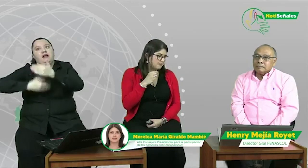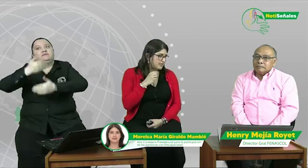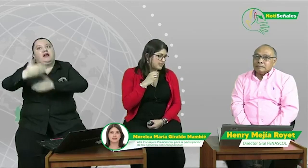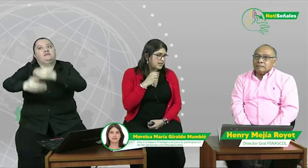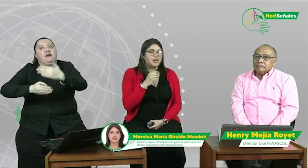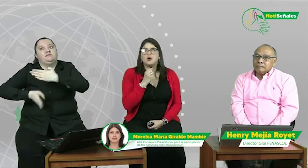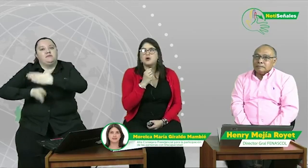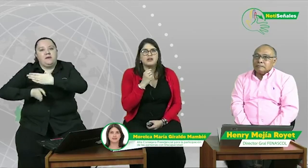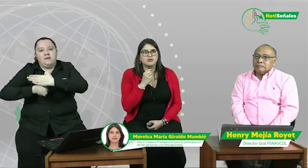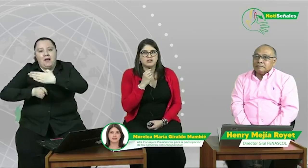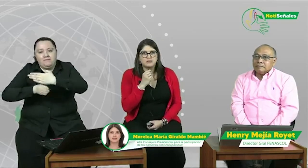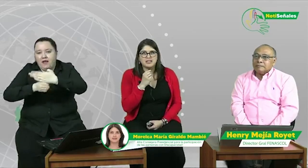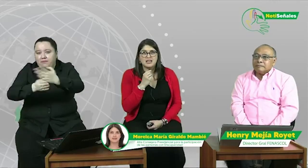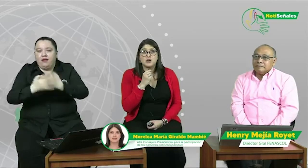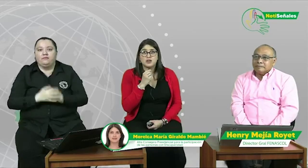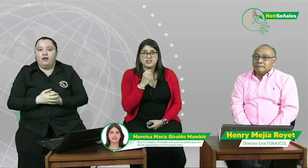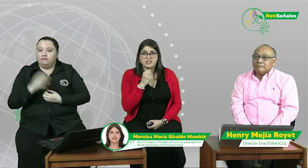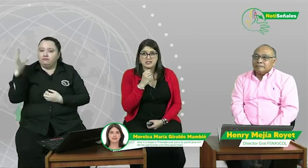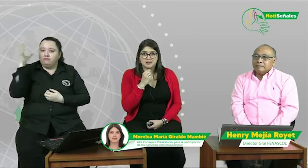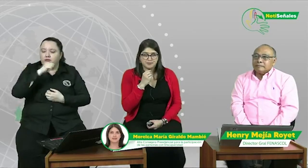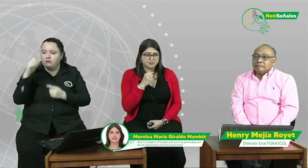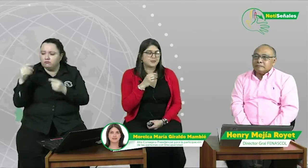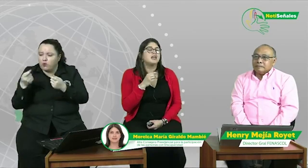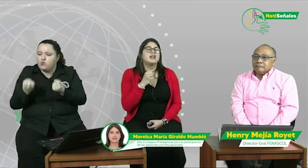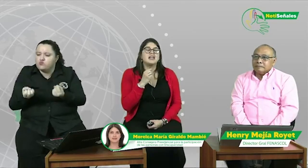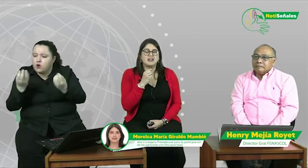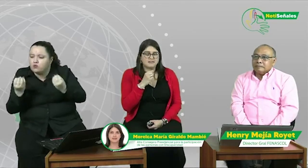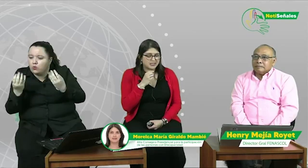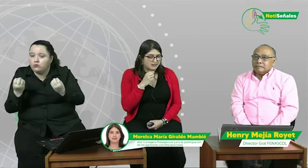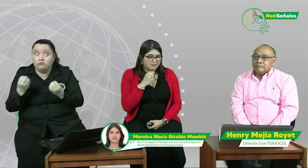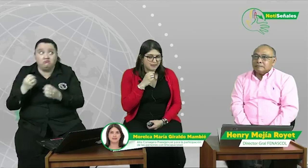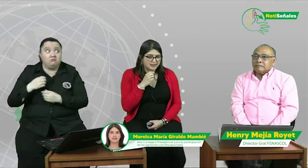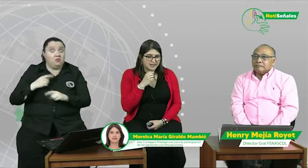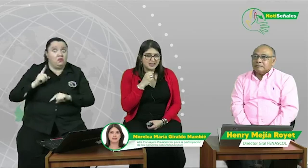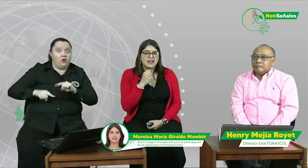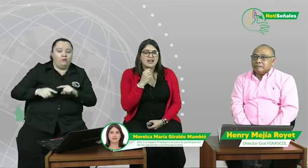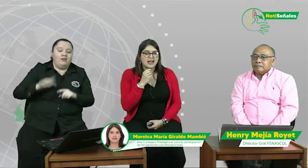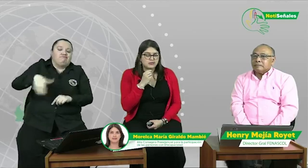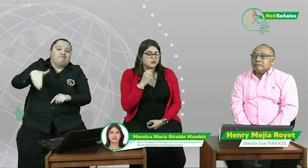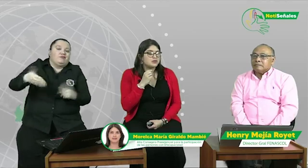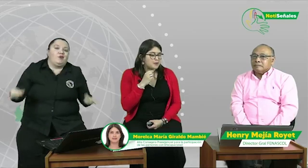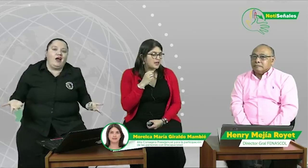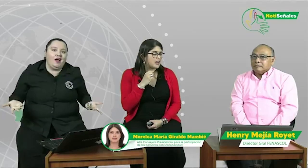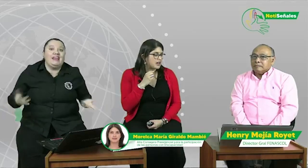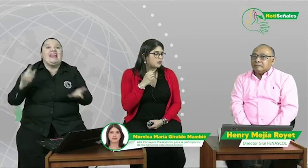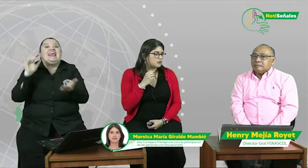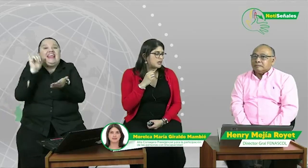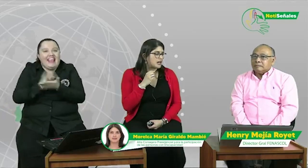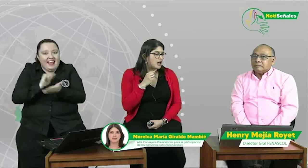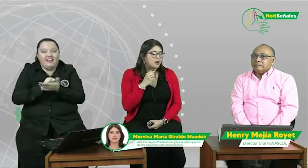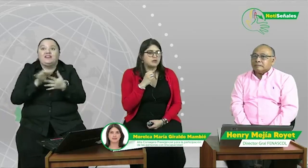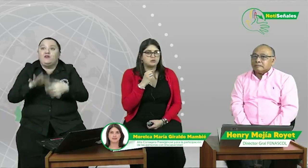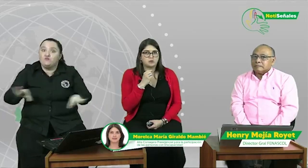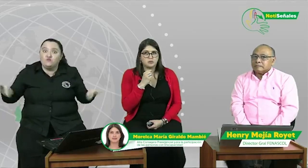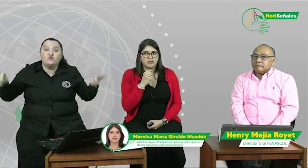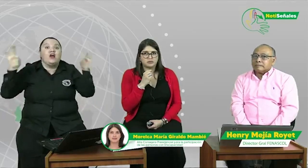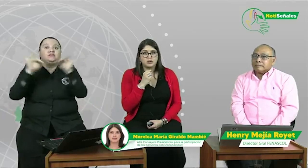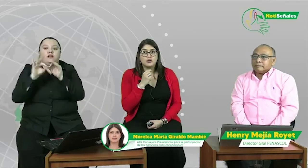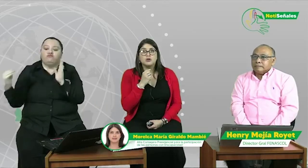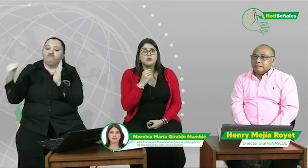lo que no se mide no existe y efectivamente esto debe quedar consagrado en un documento no